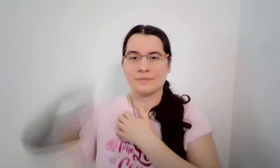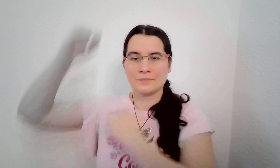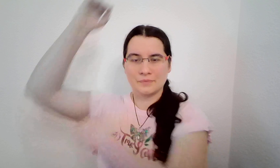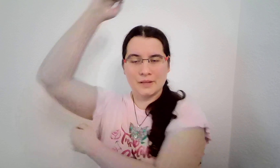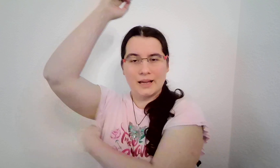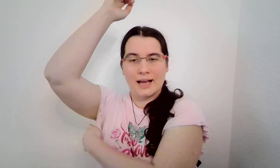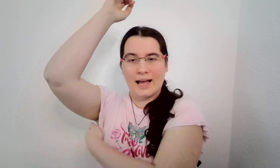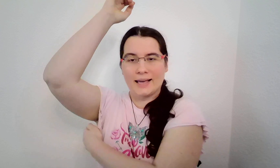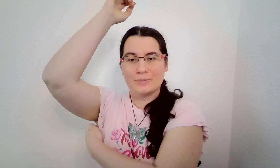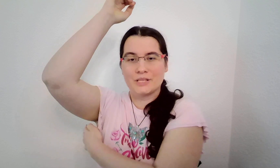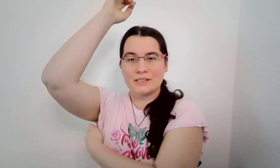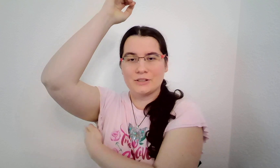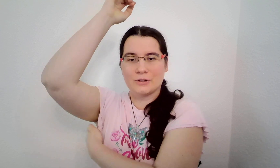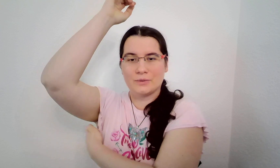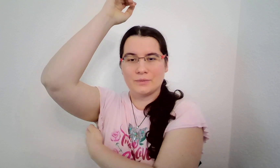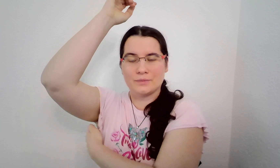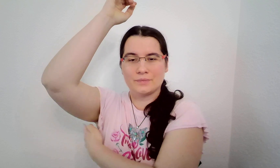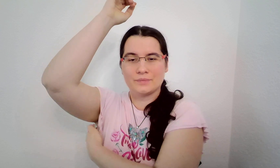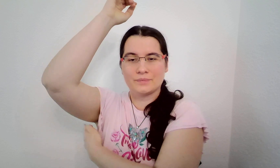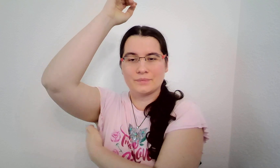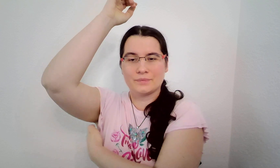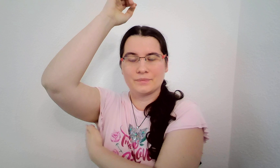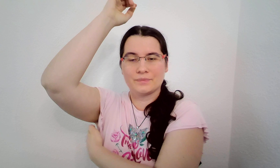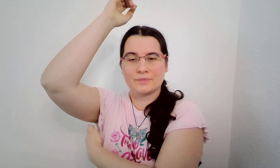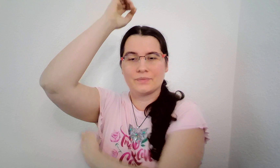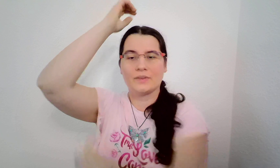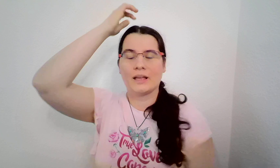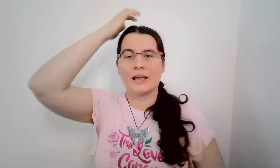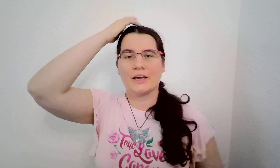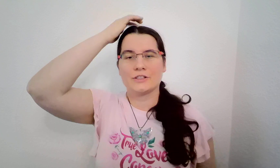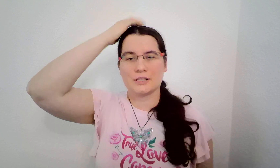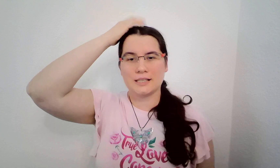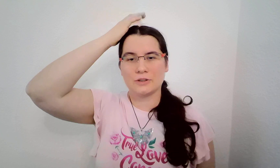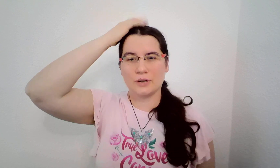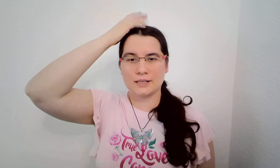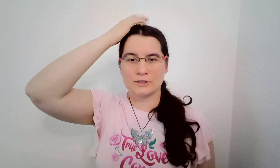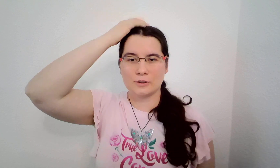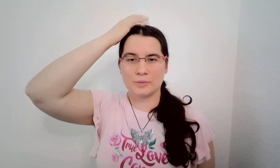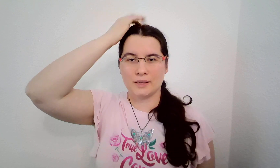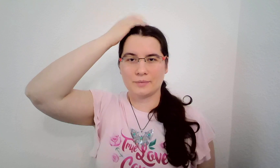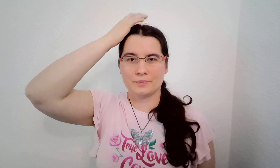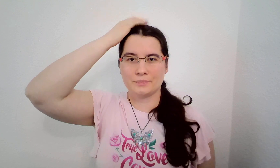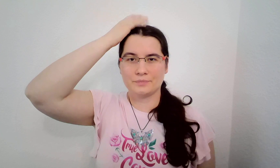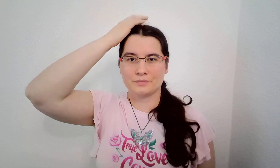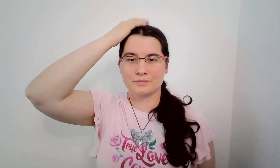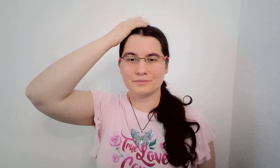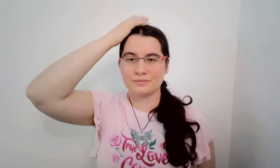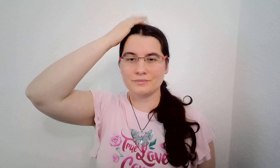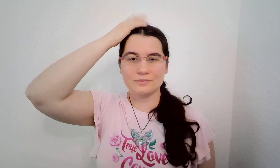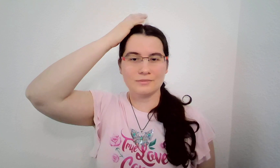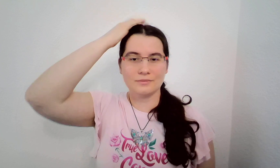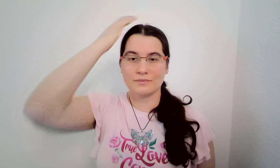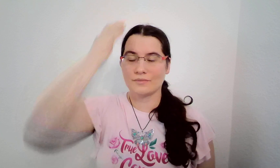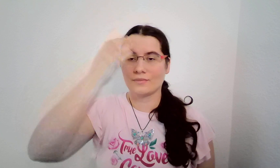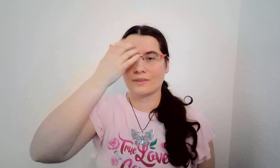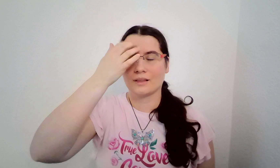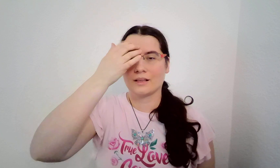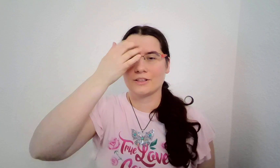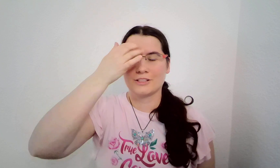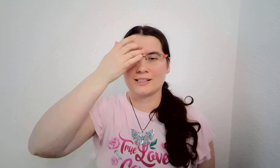A i přesto. Že se tolik zlobím. Že